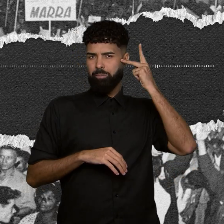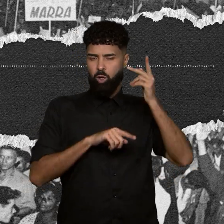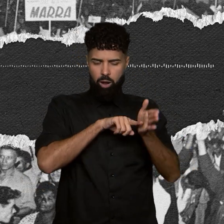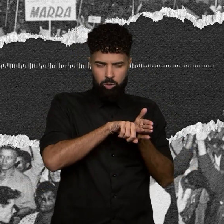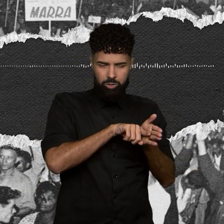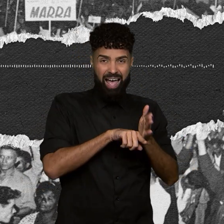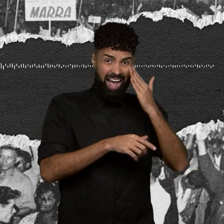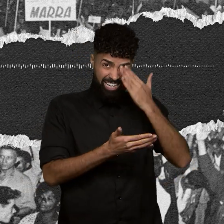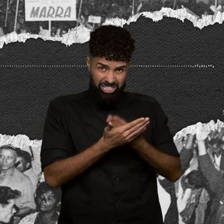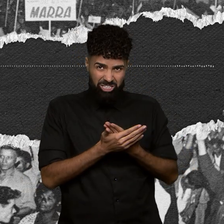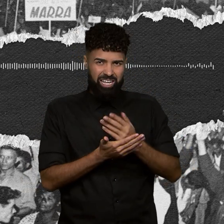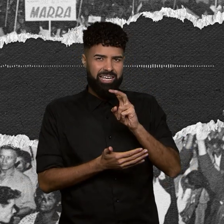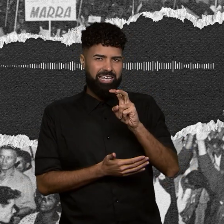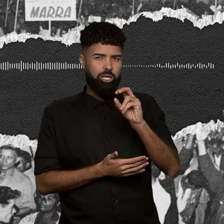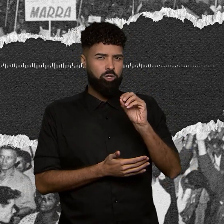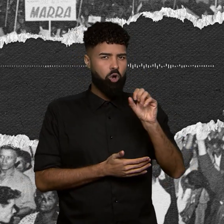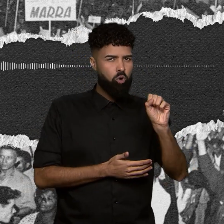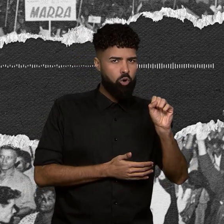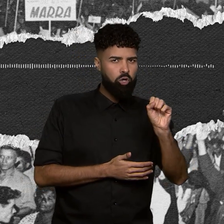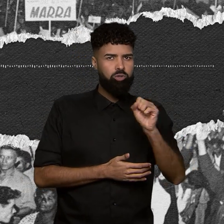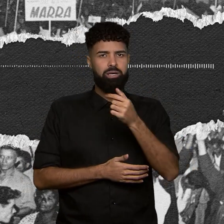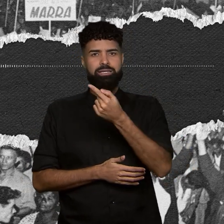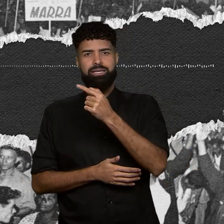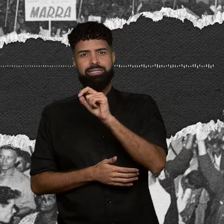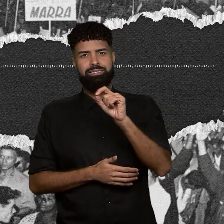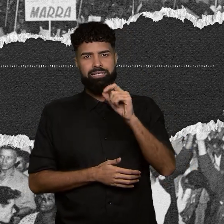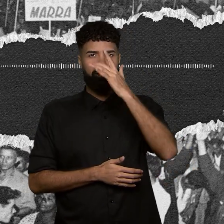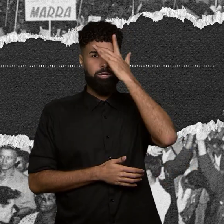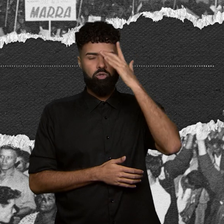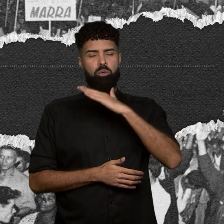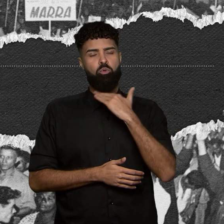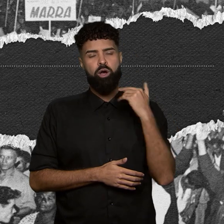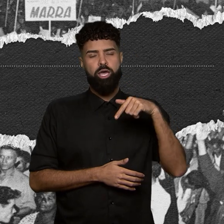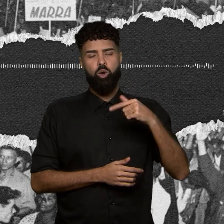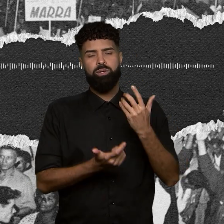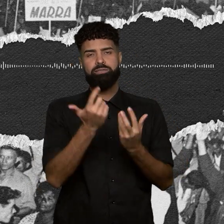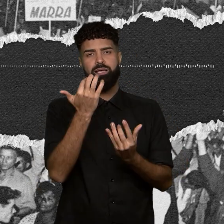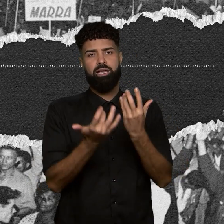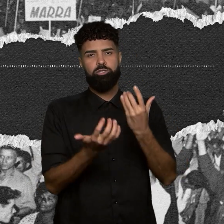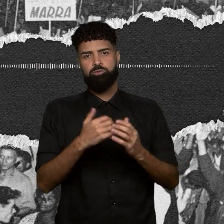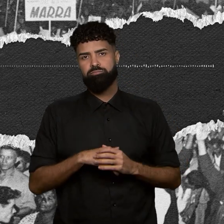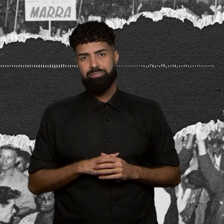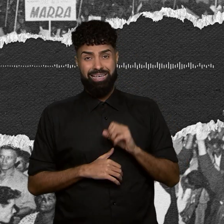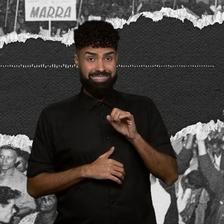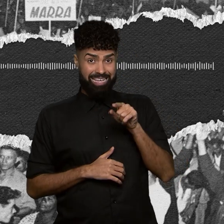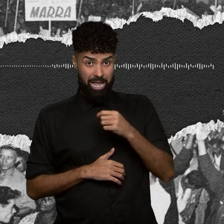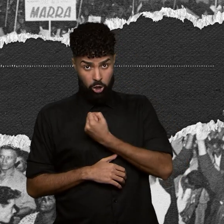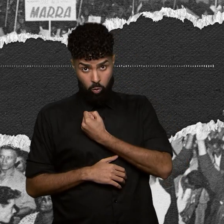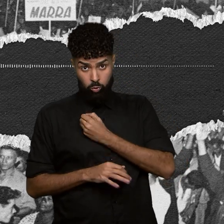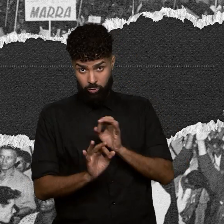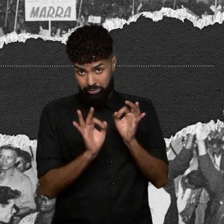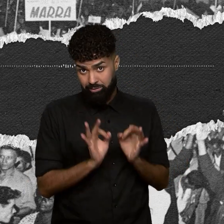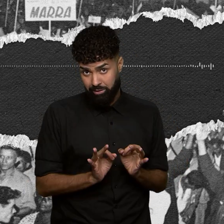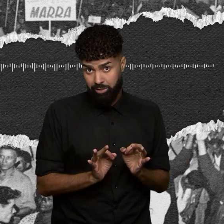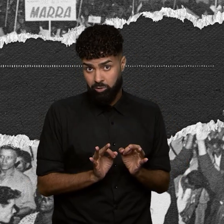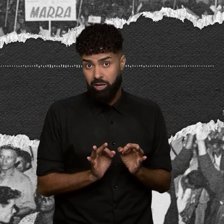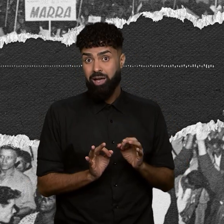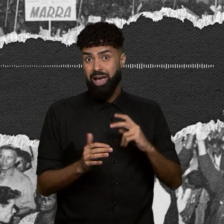508 e 700 pessoas morreram no incêndio. Se esses números estiverem certos, o caso da Vila